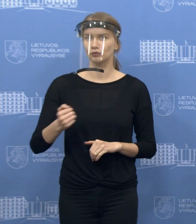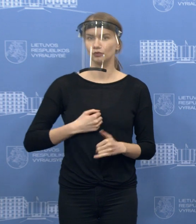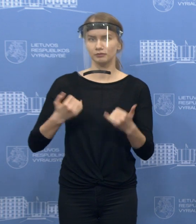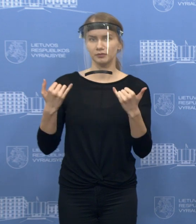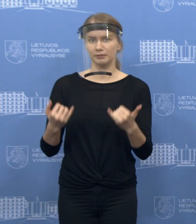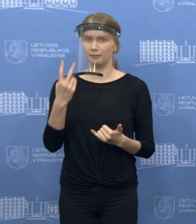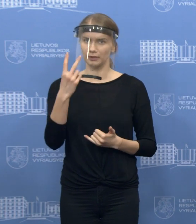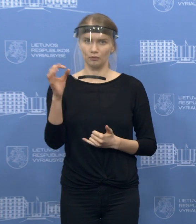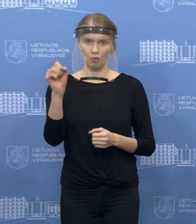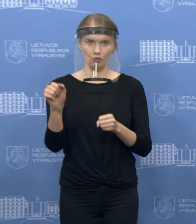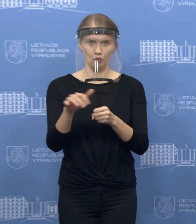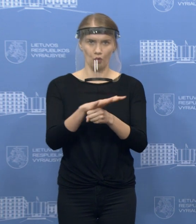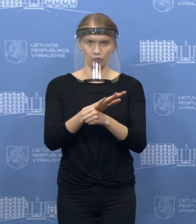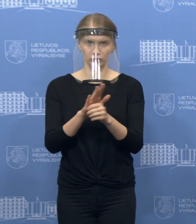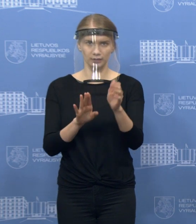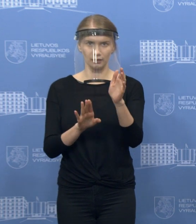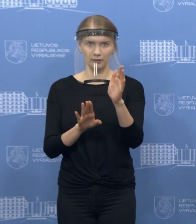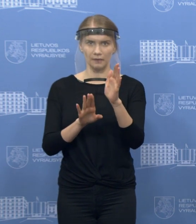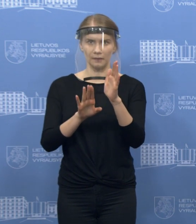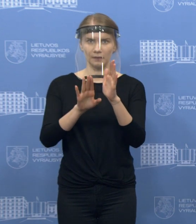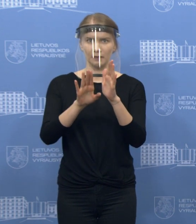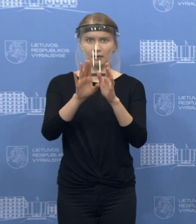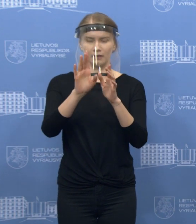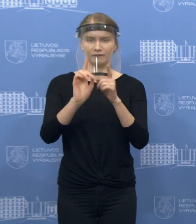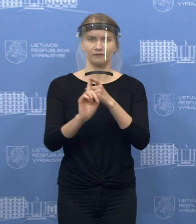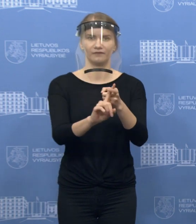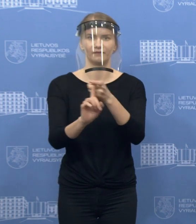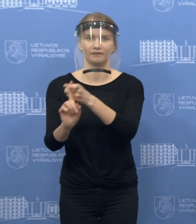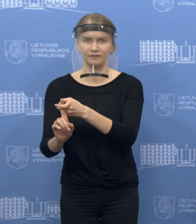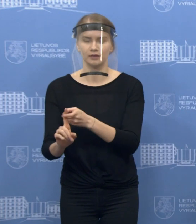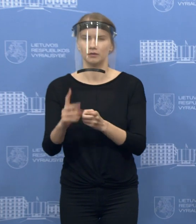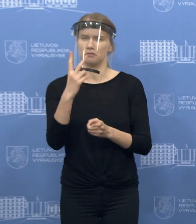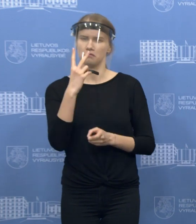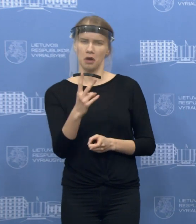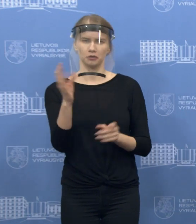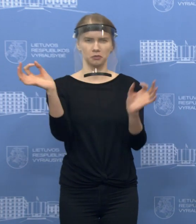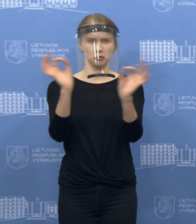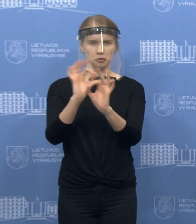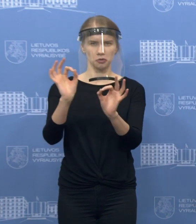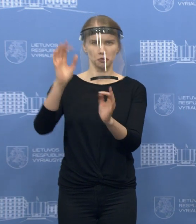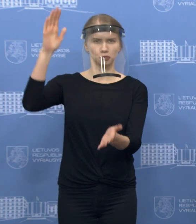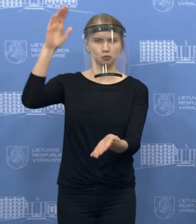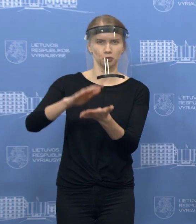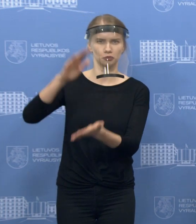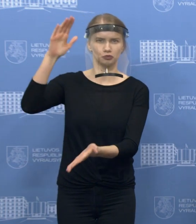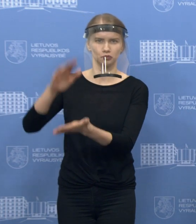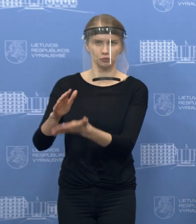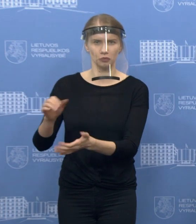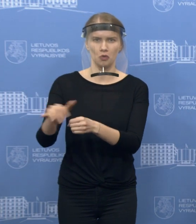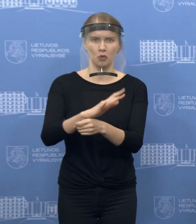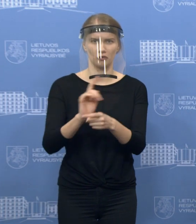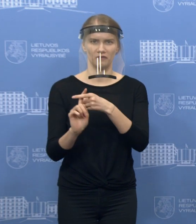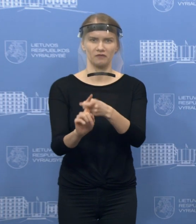tendencijas, kalbant apie epidemijos valdymą, turime plokštę naujų atvejų kreivę, netgi mažėjančią kreivę, ir turime kritinę